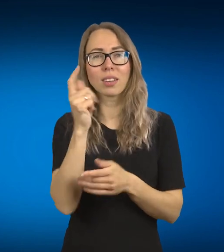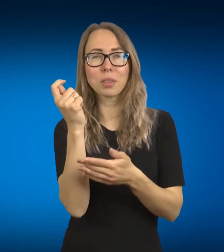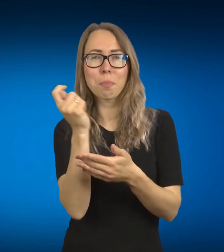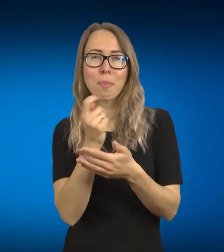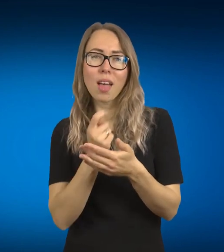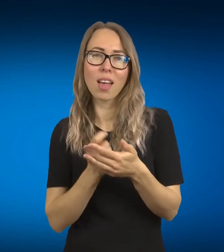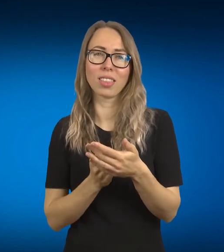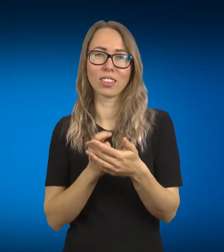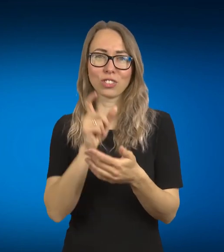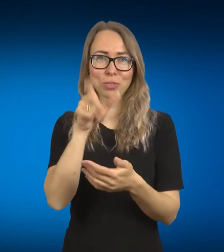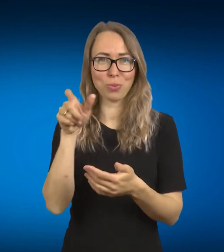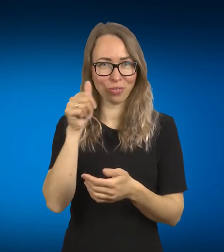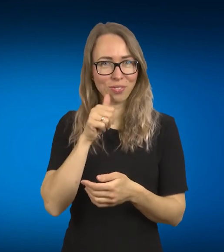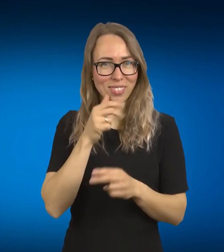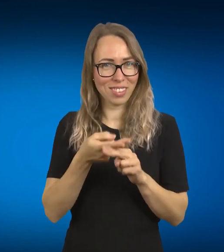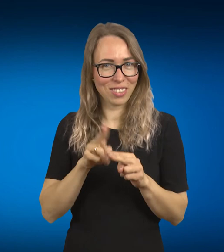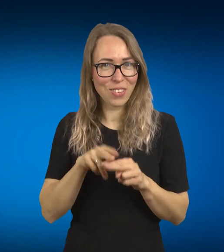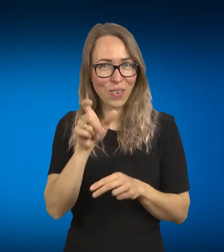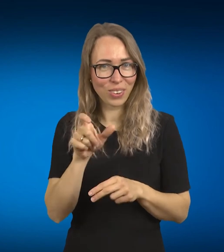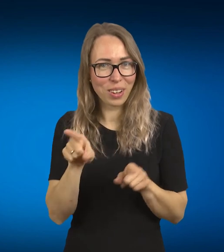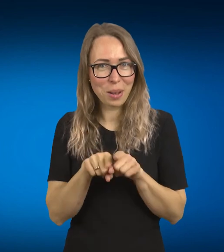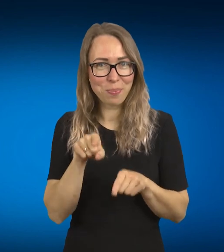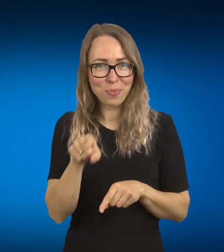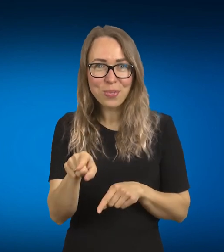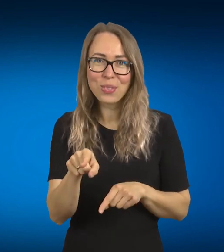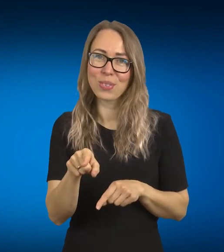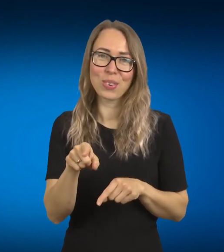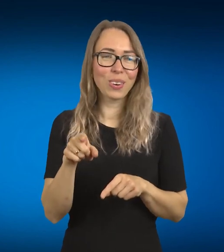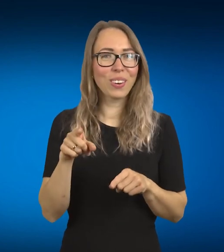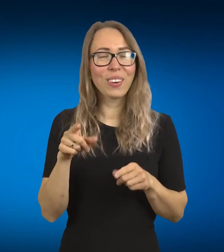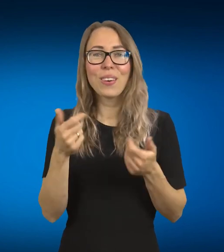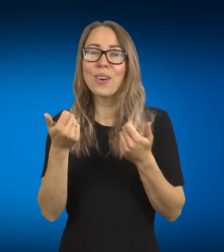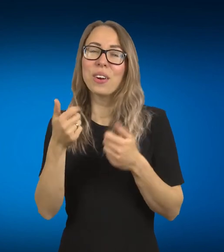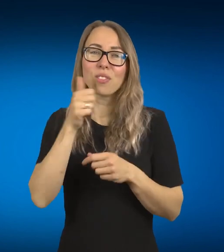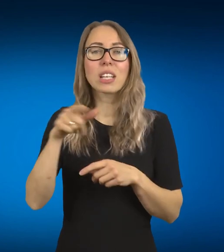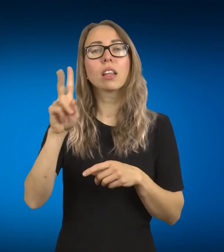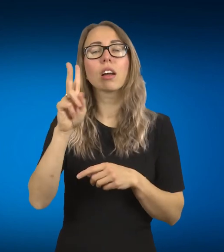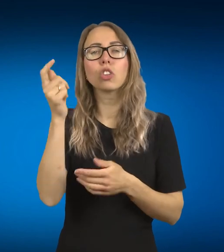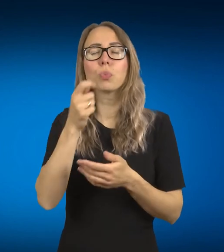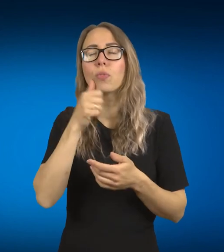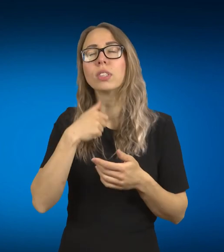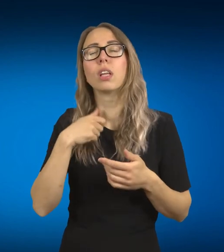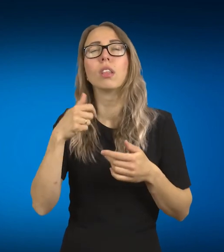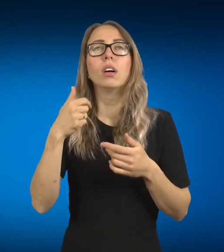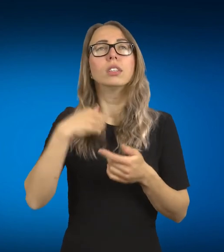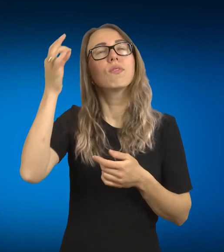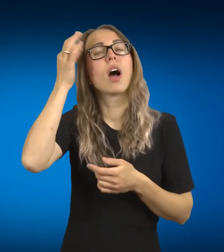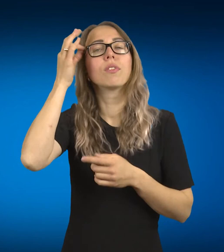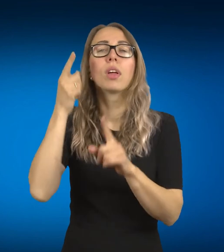ar ne, dažnai tai būna tas toks, kai aš skrendu, o jūs čia darykit. Tai man tikrai labai smagu ir labai džiaugiuosi,